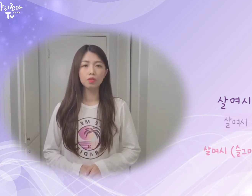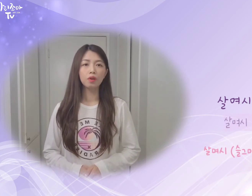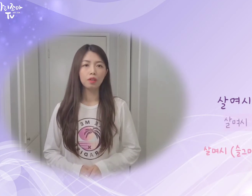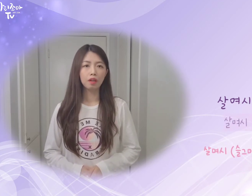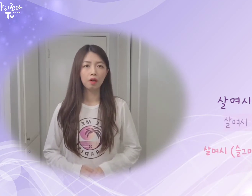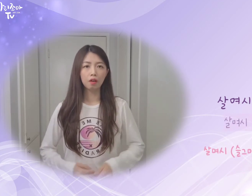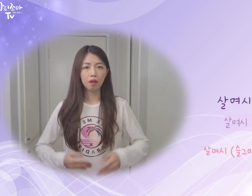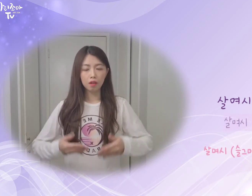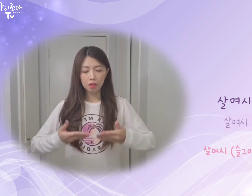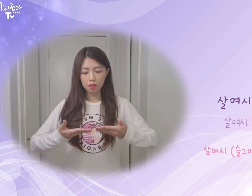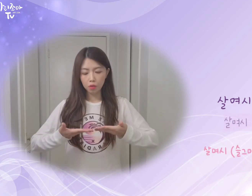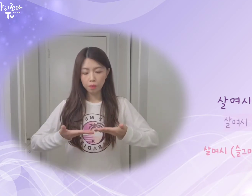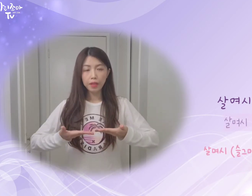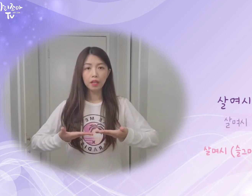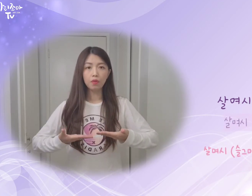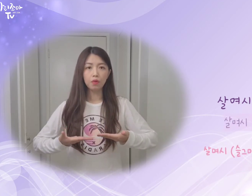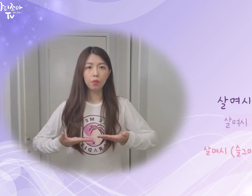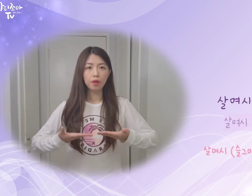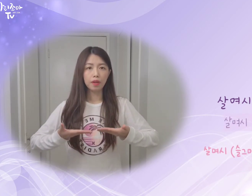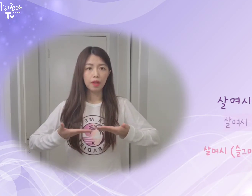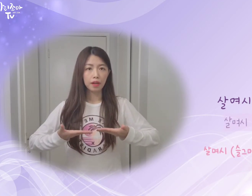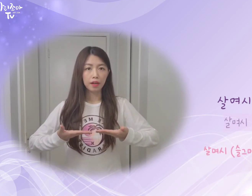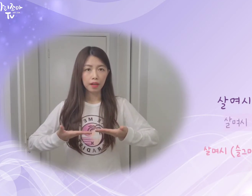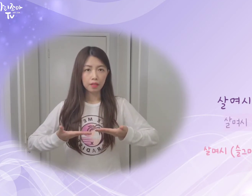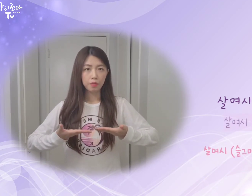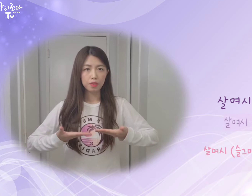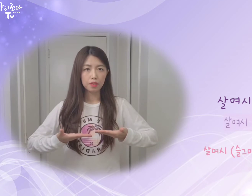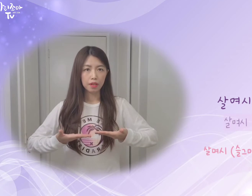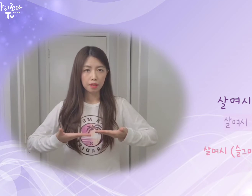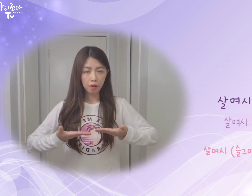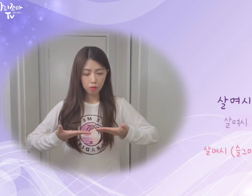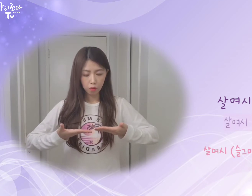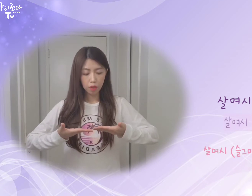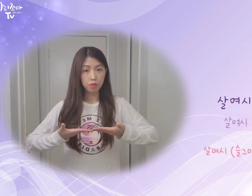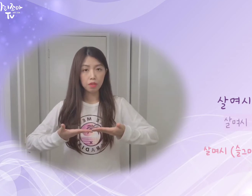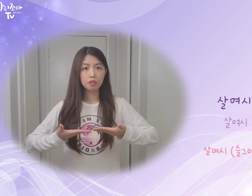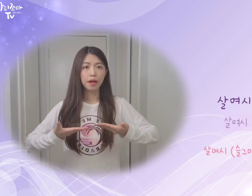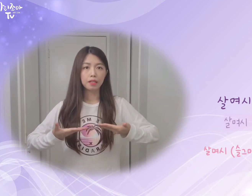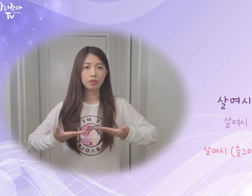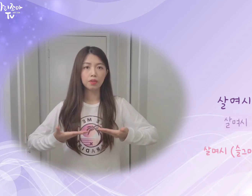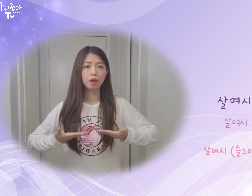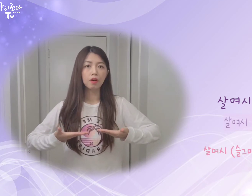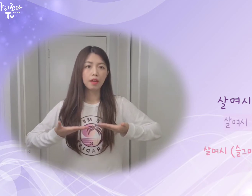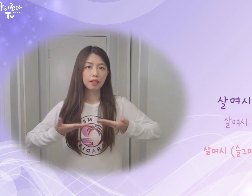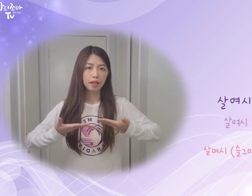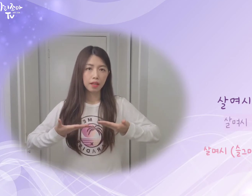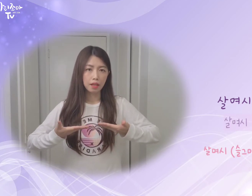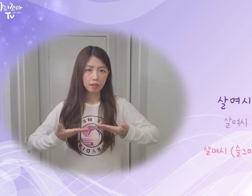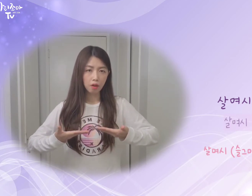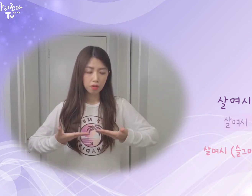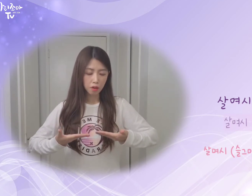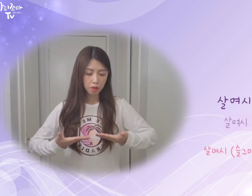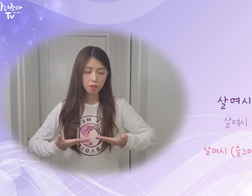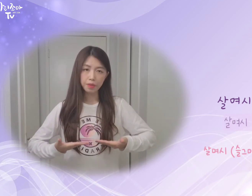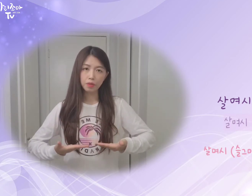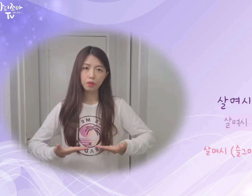수어는요. 손바닥이 위로 보이게 약간 가슴 위치에서 손 이렇게 붙이지 마시고요. 이 상태에서 천천히 밑으로